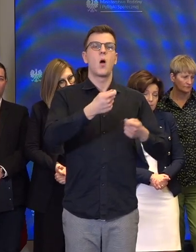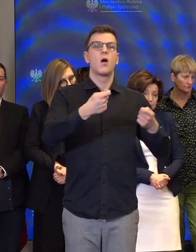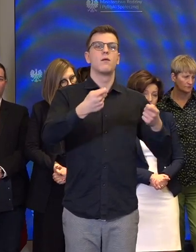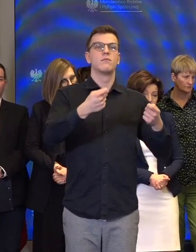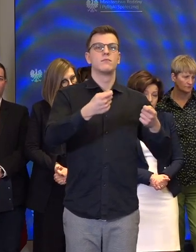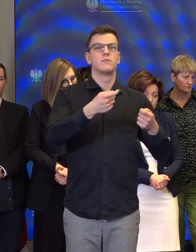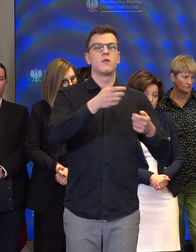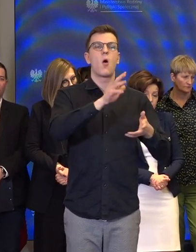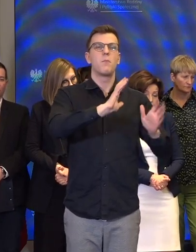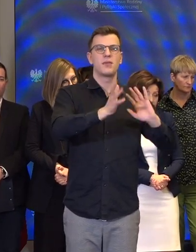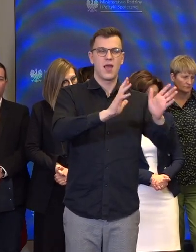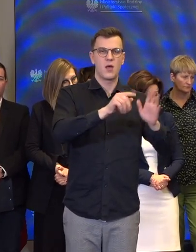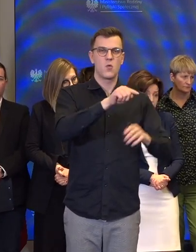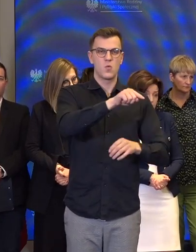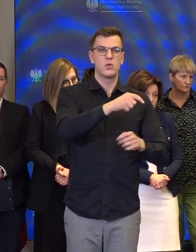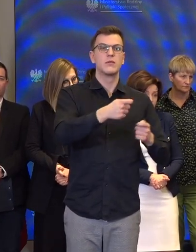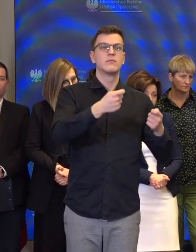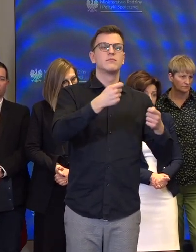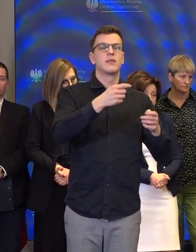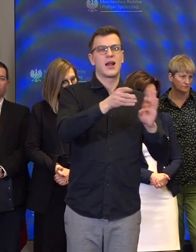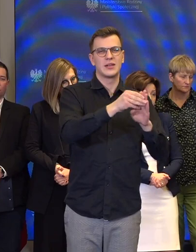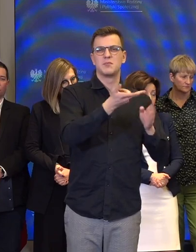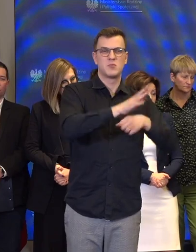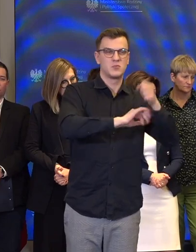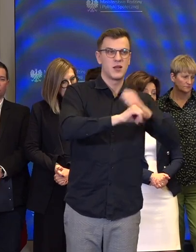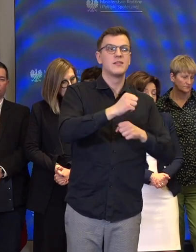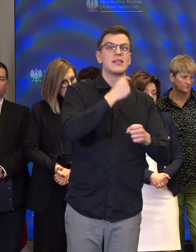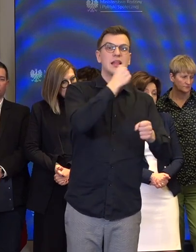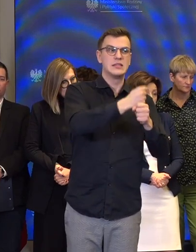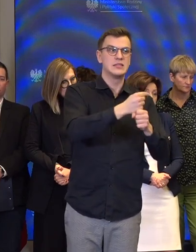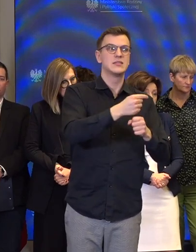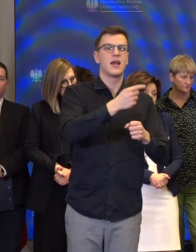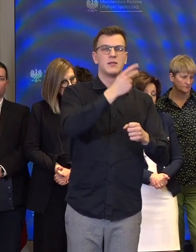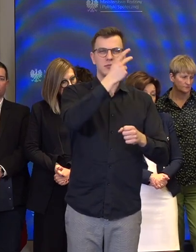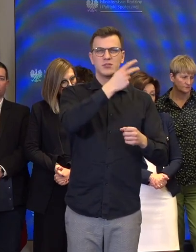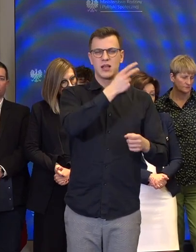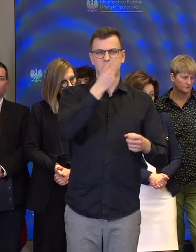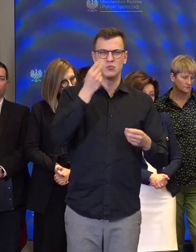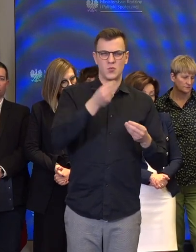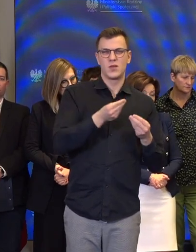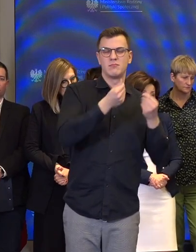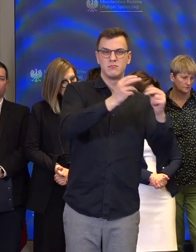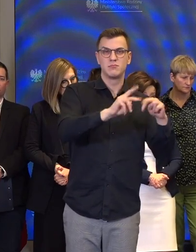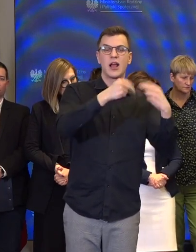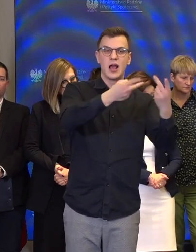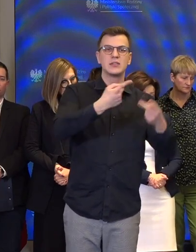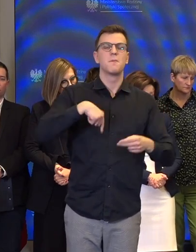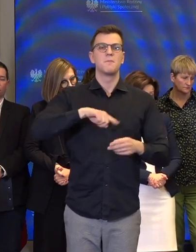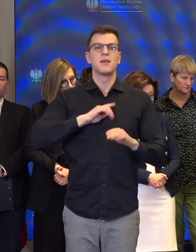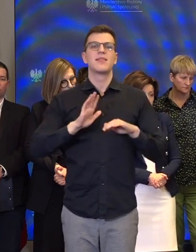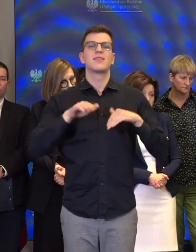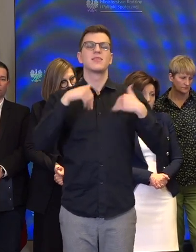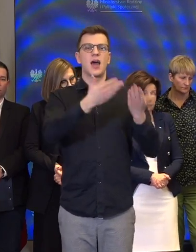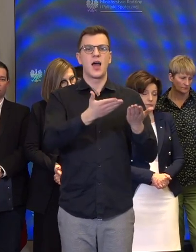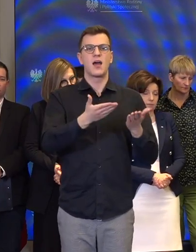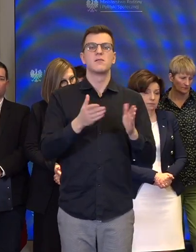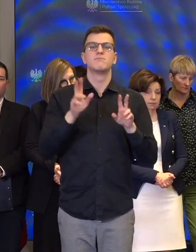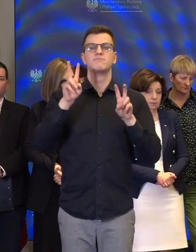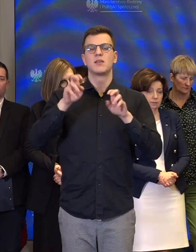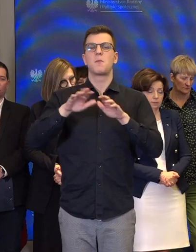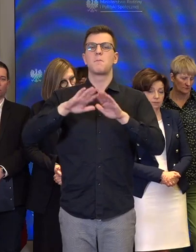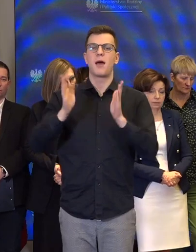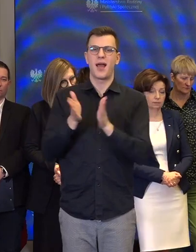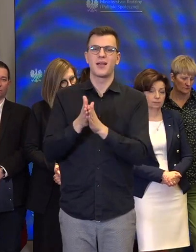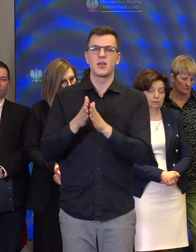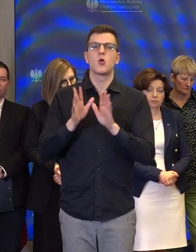świadczenie przechodzi na tę osobę. Uruchamiamy pakiet ochronny, opłacamy składki,